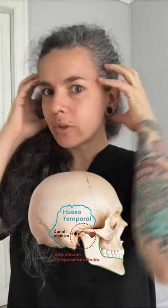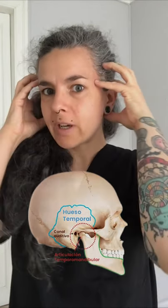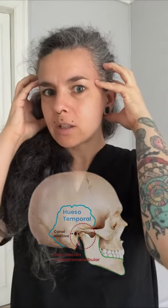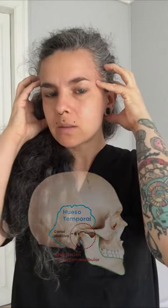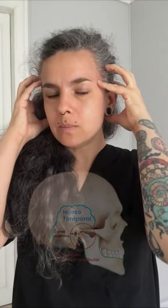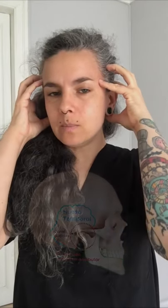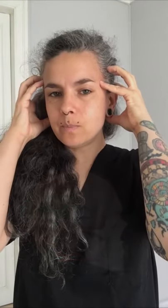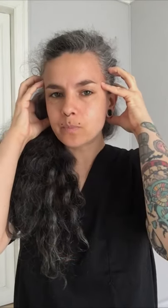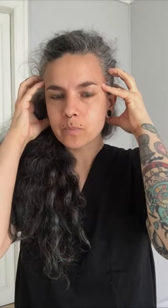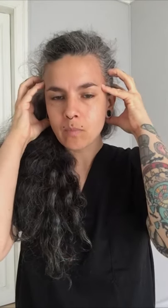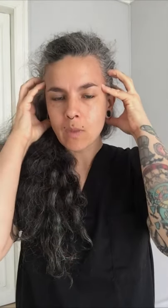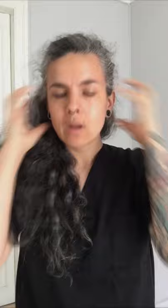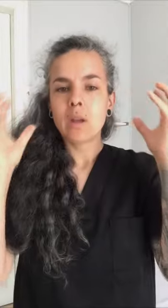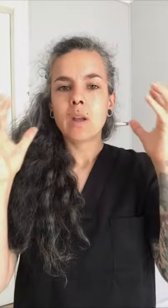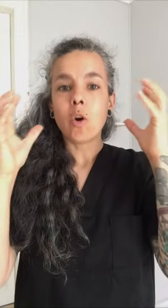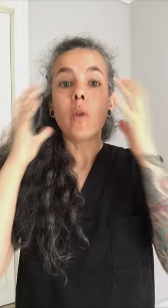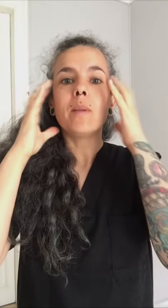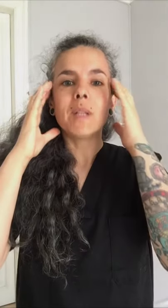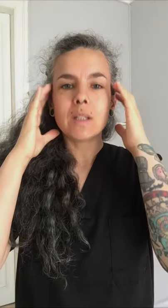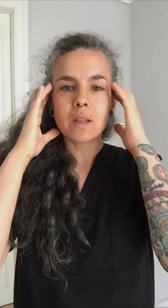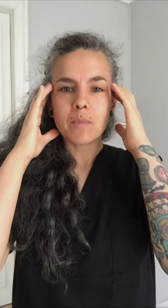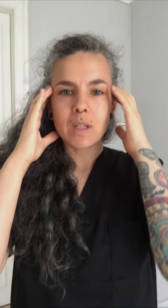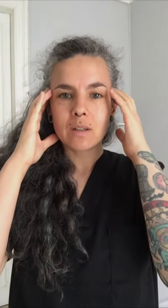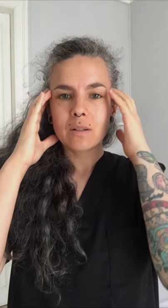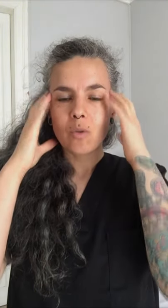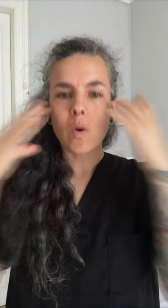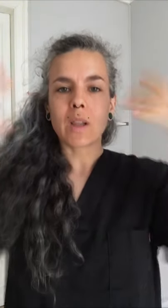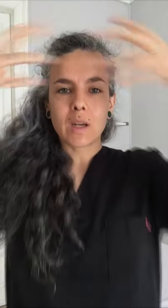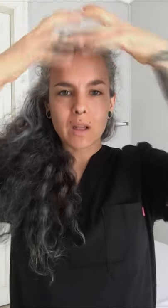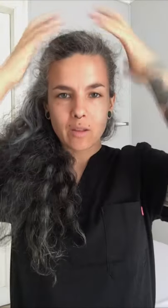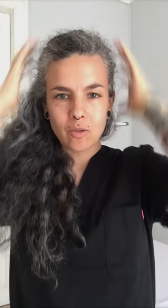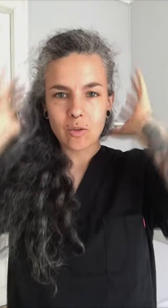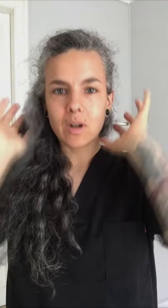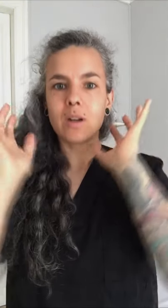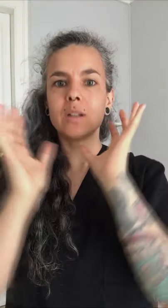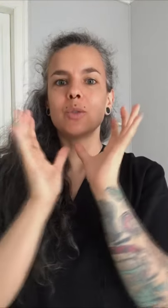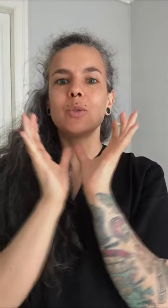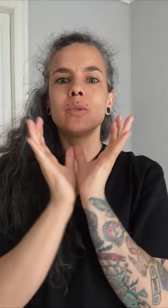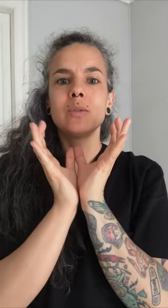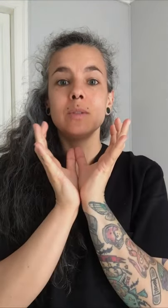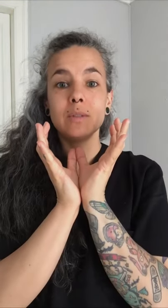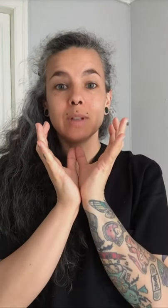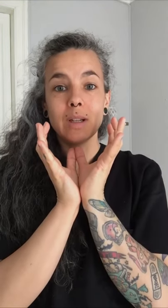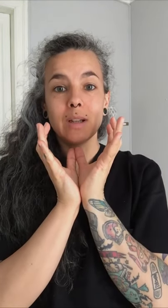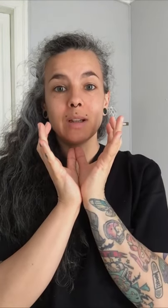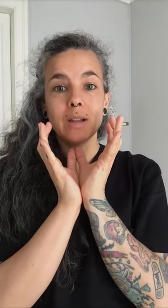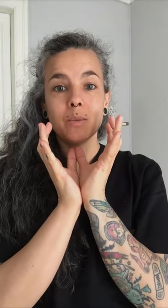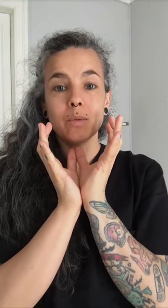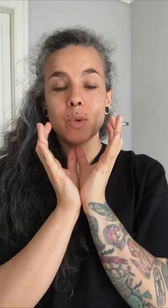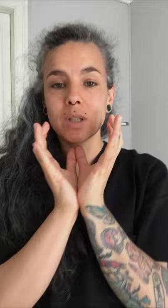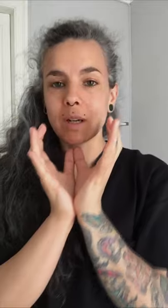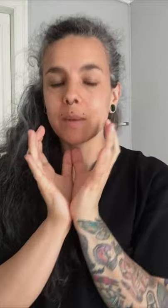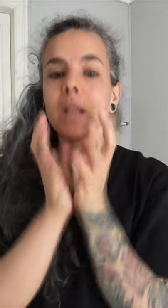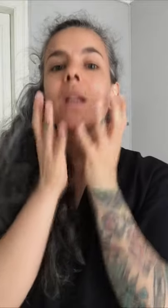orejas. Obviamente, también guarda relación con el resto de nuestra cabeza,